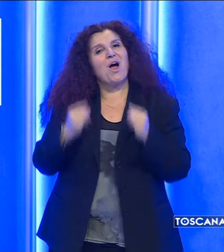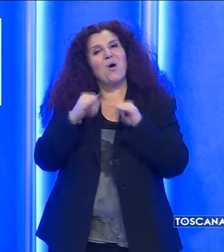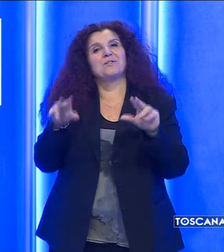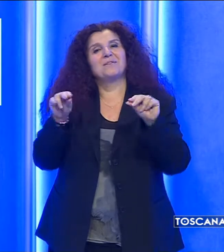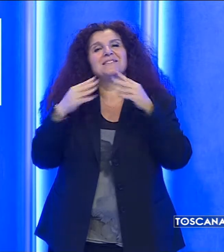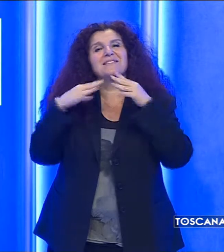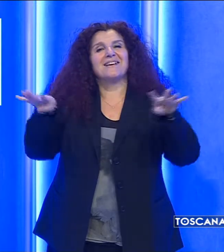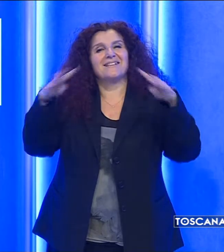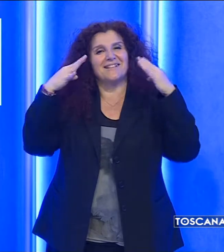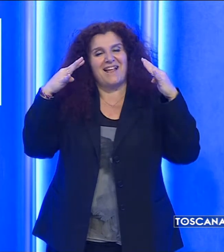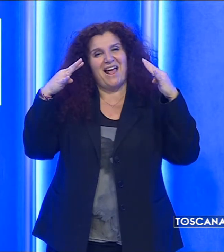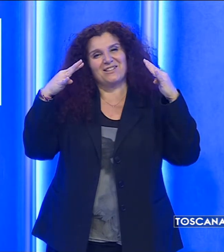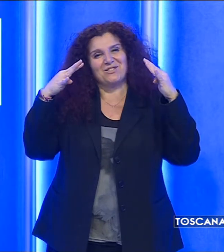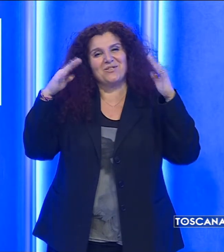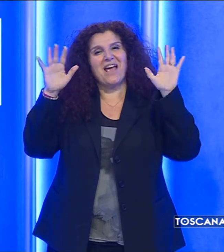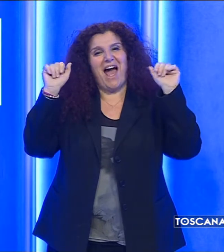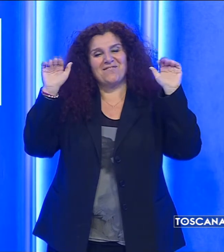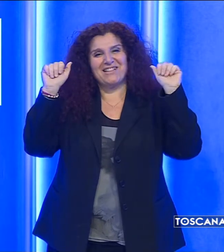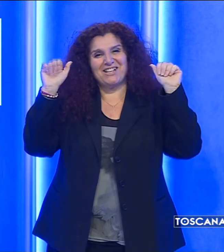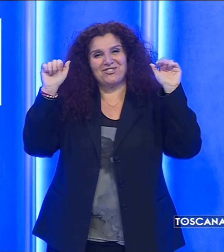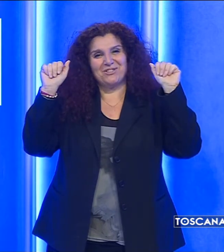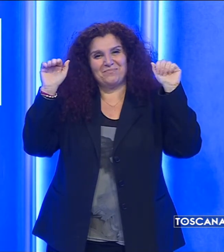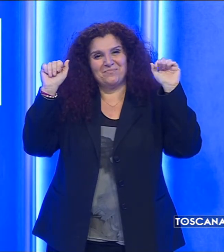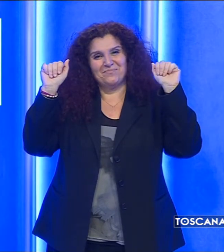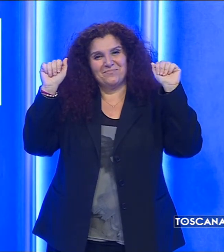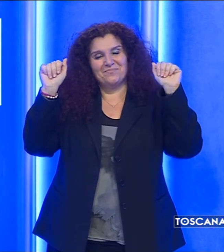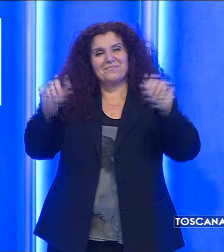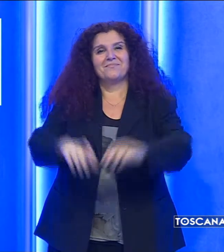'ultima notizia, grazie per averci seguito. Arrivederci.